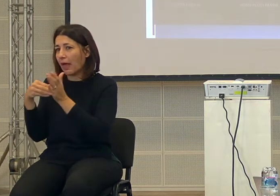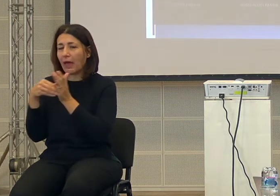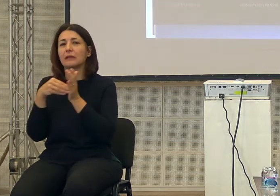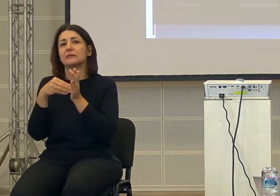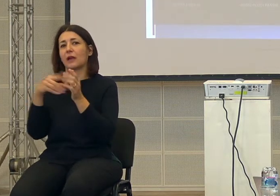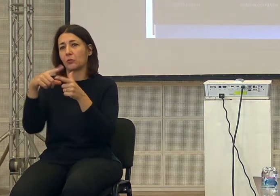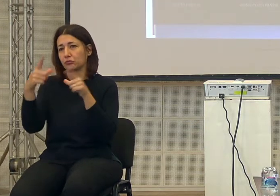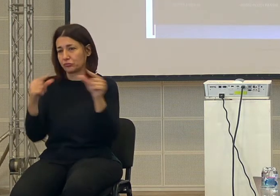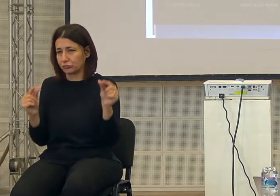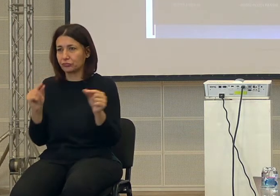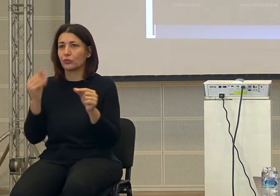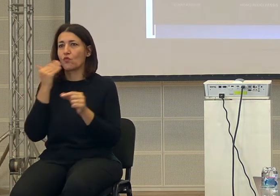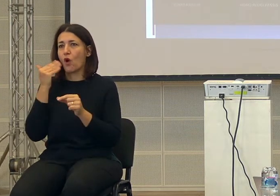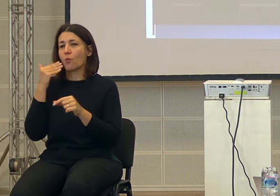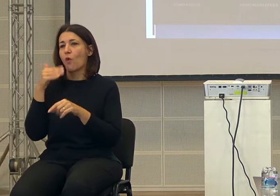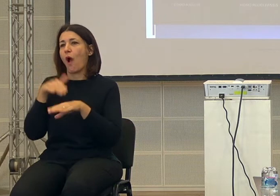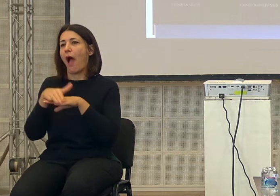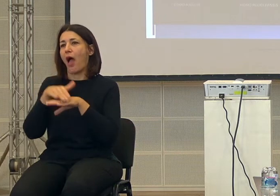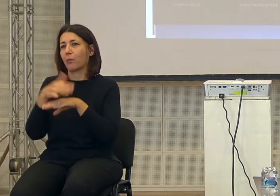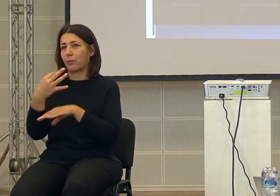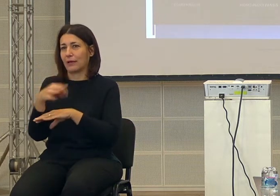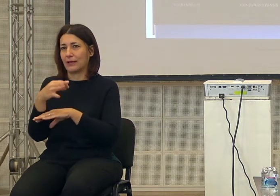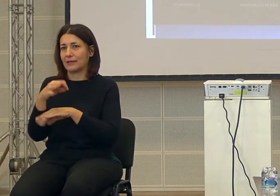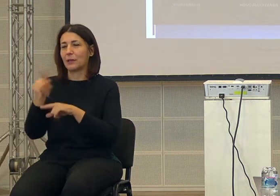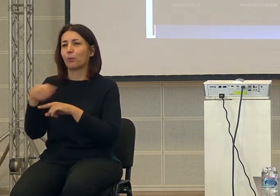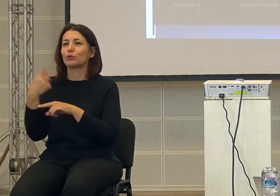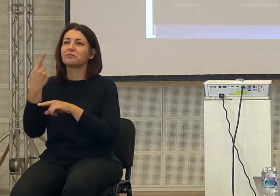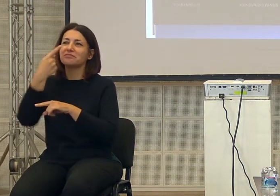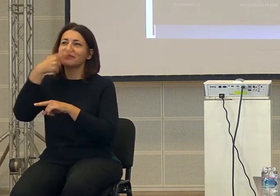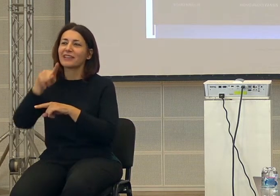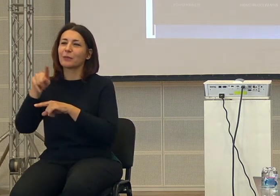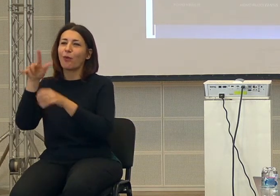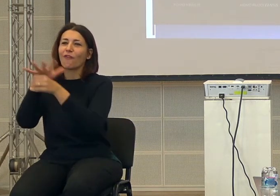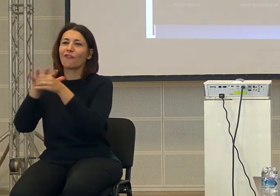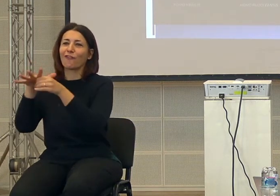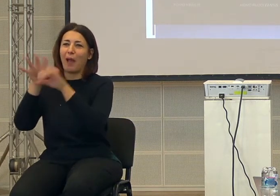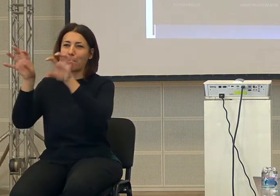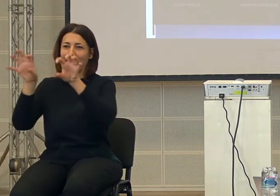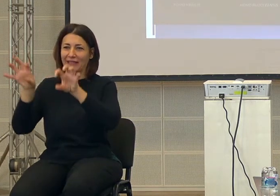Homo habilis, e poi qui abbiamo l'album di famiglia, da queste prime